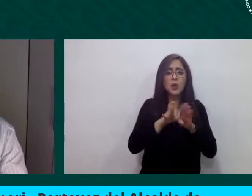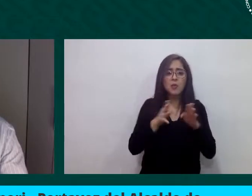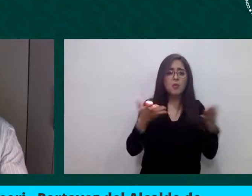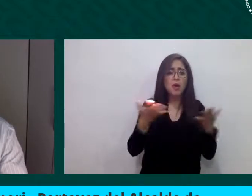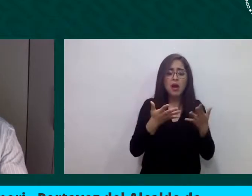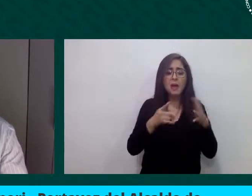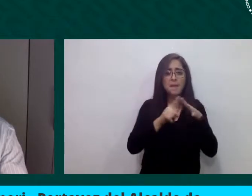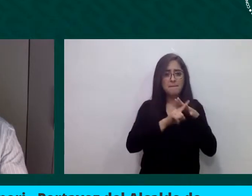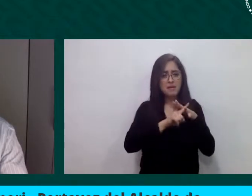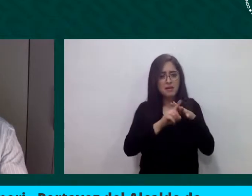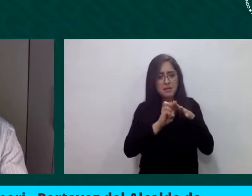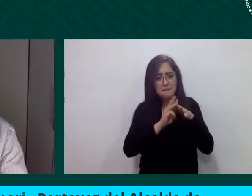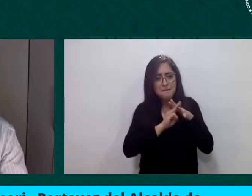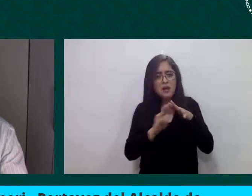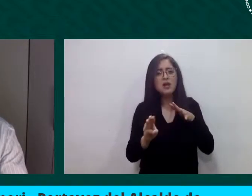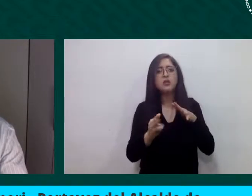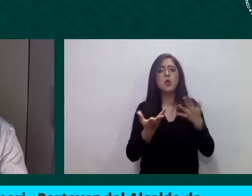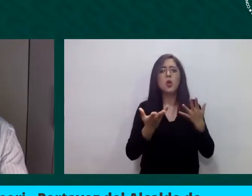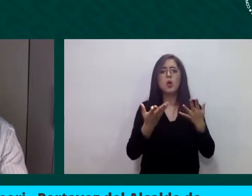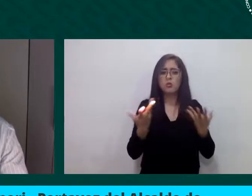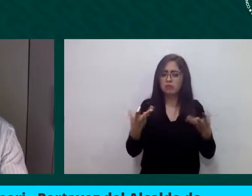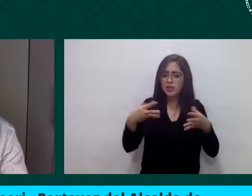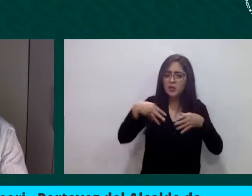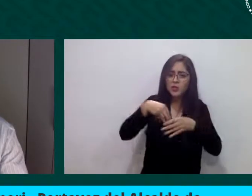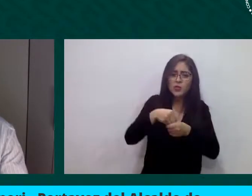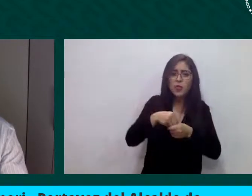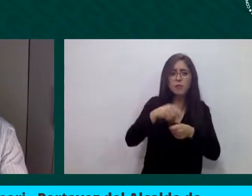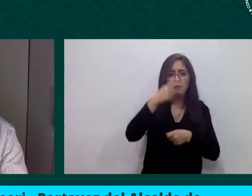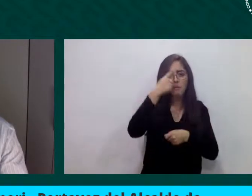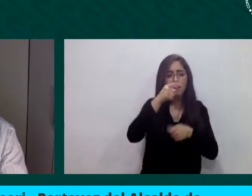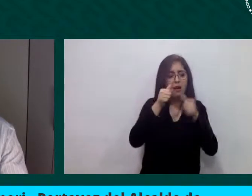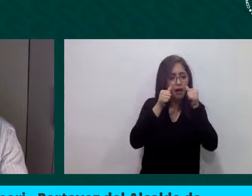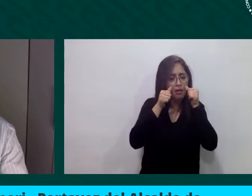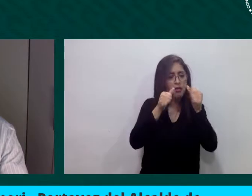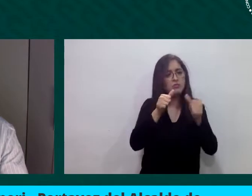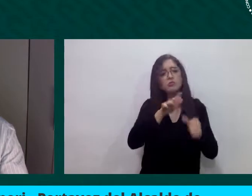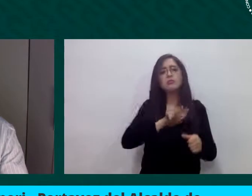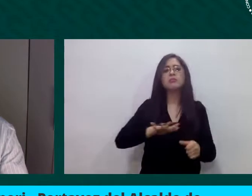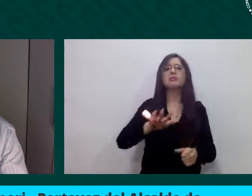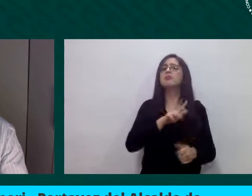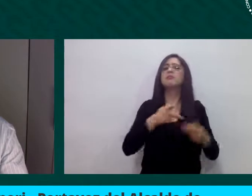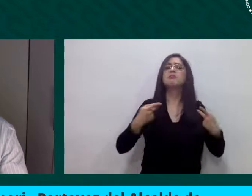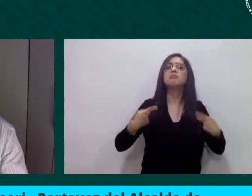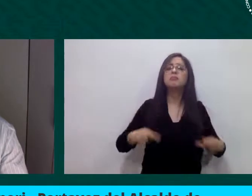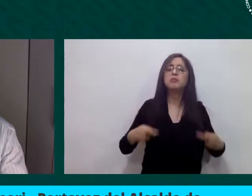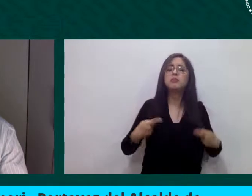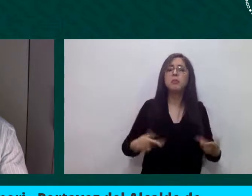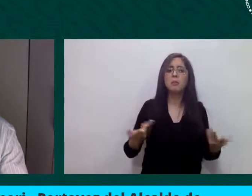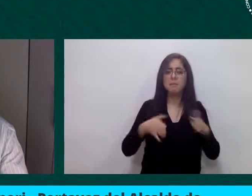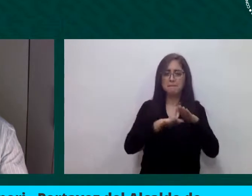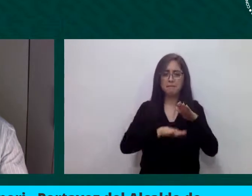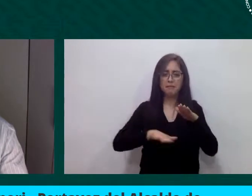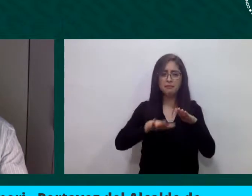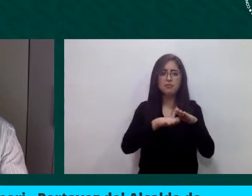y acceso a servicios básicos, como en el mantenimiento y mejora de la convivencia y la protección